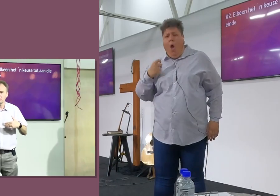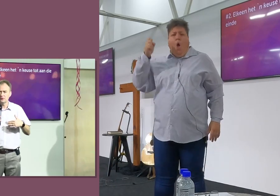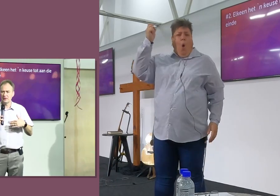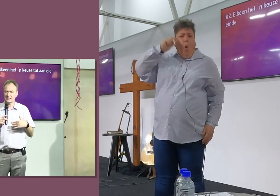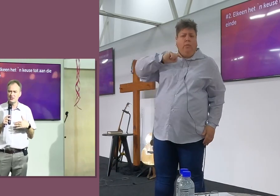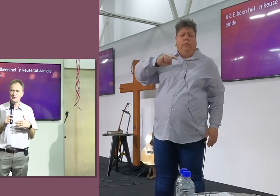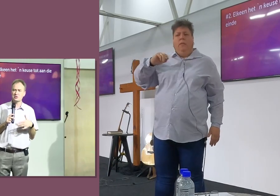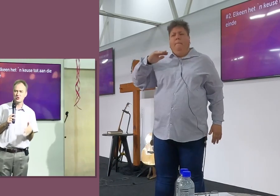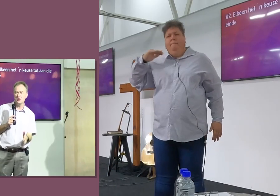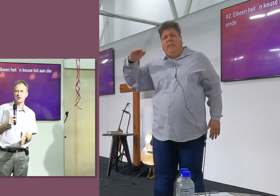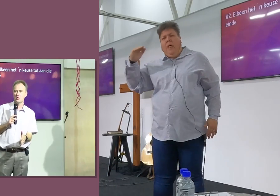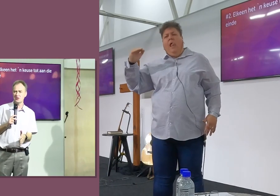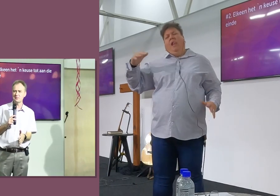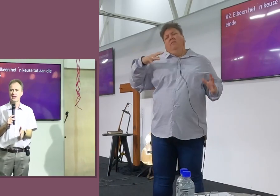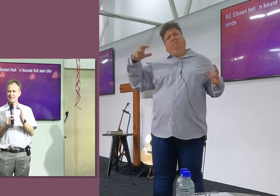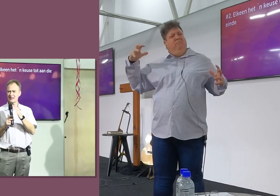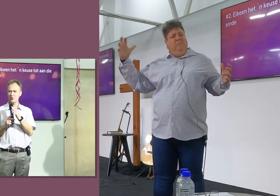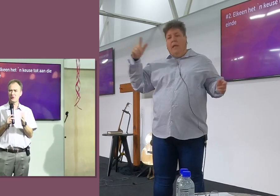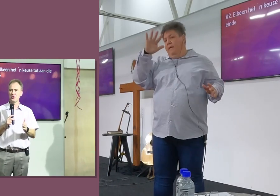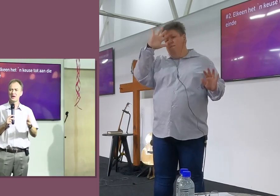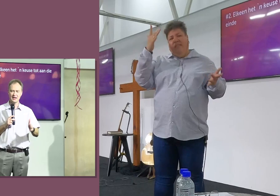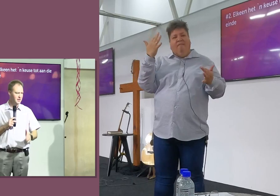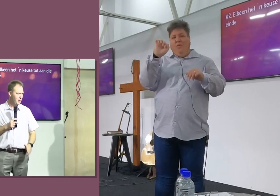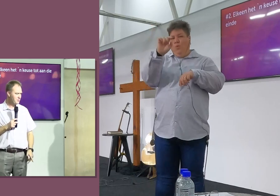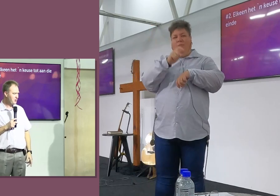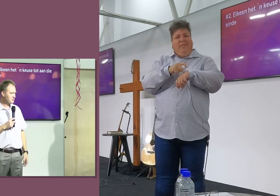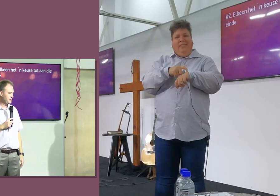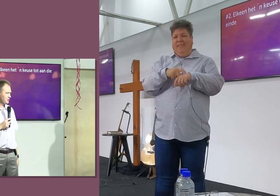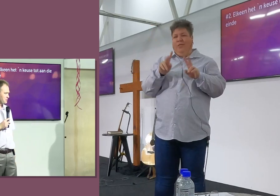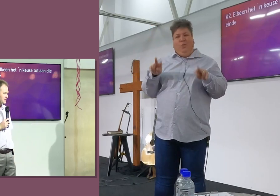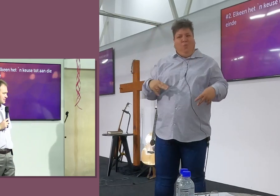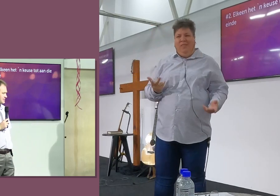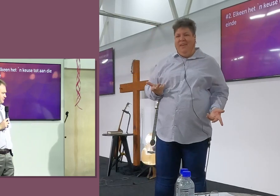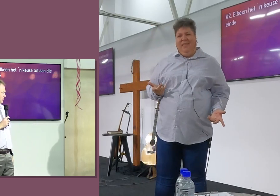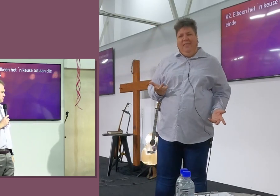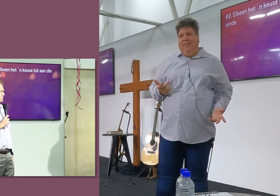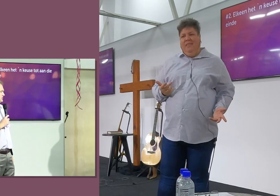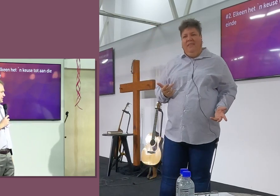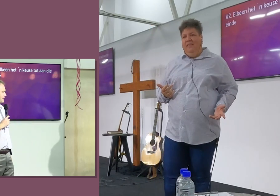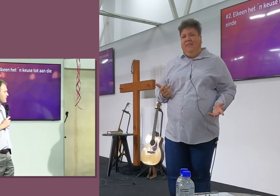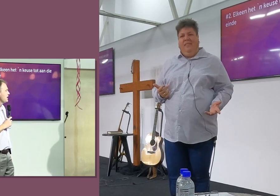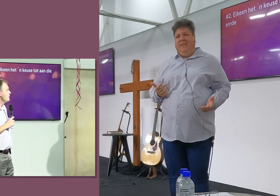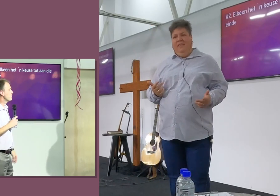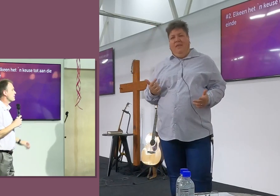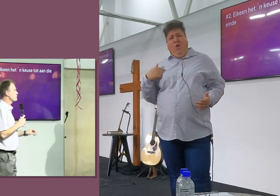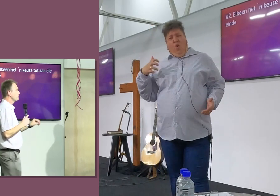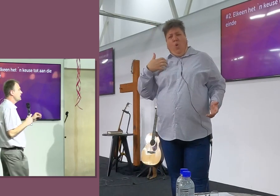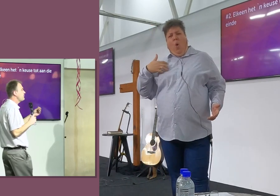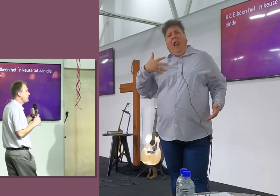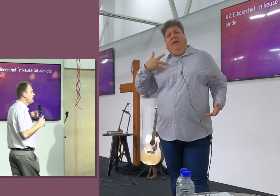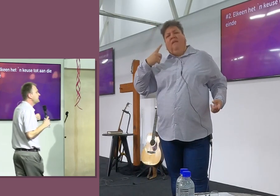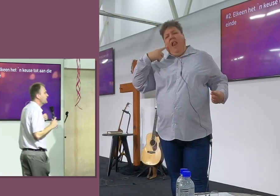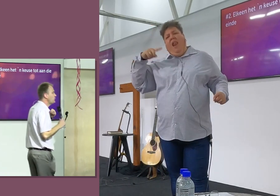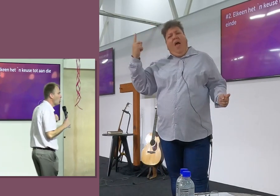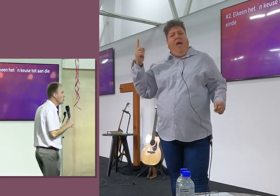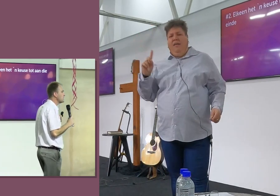Waarborg, Wel ek sal nie meer so jong nie, Maar ek is daarom nog jongerig, Een paar van die jong mense hier sê, Waarvan praat jy? Maar, Die feit dat ek jong is,